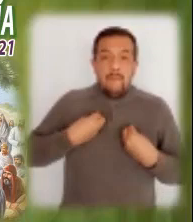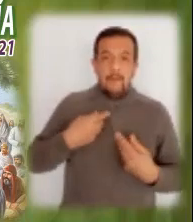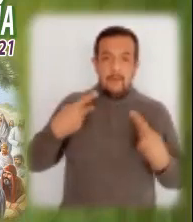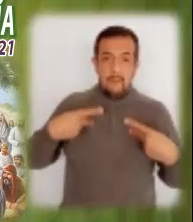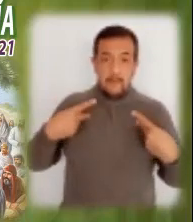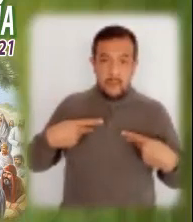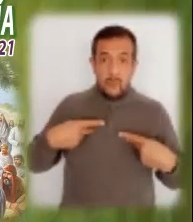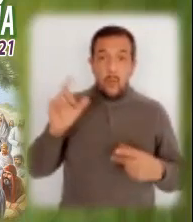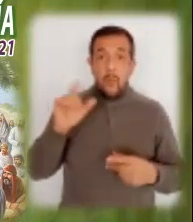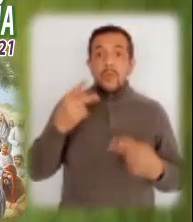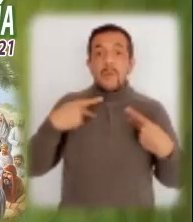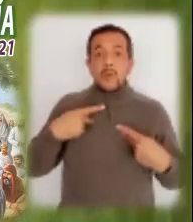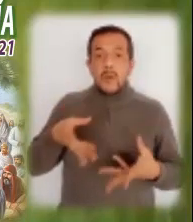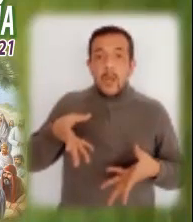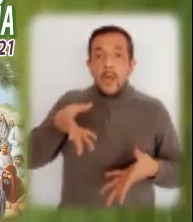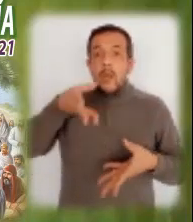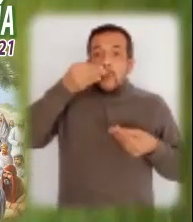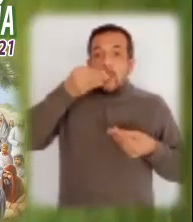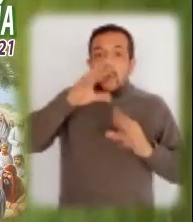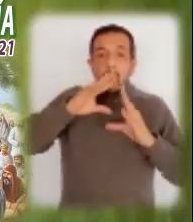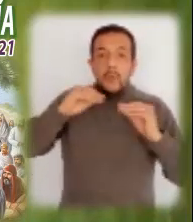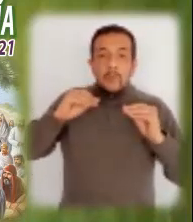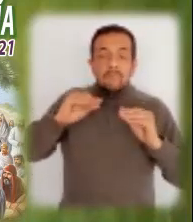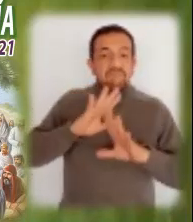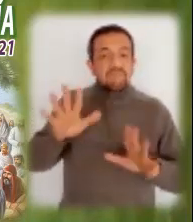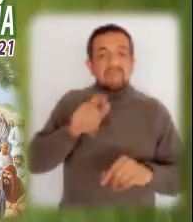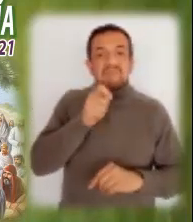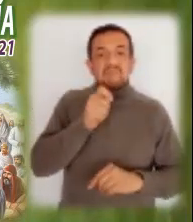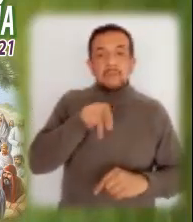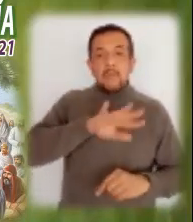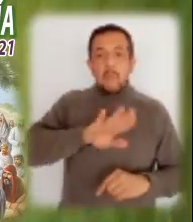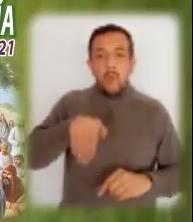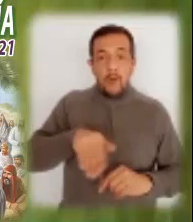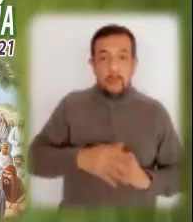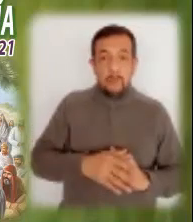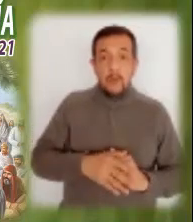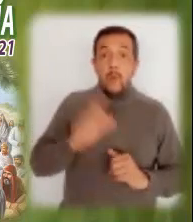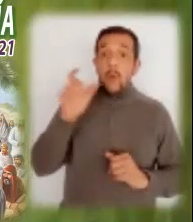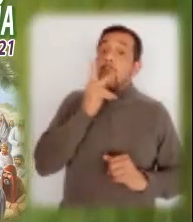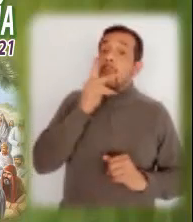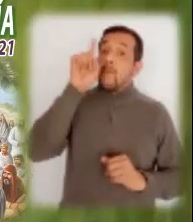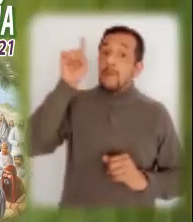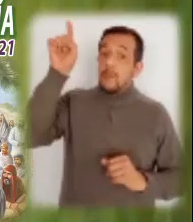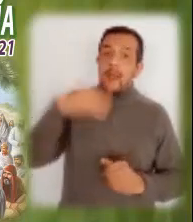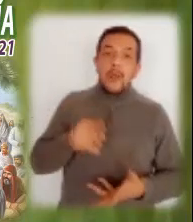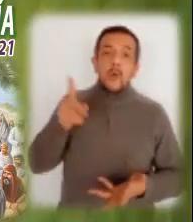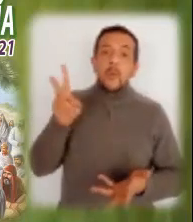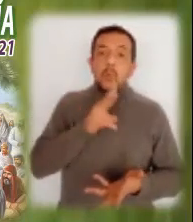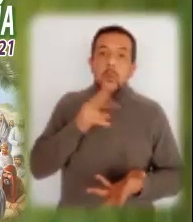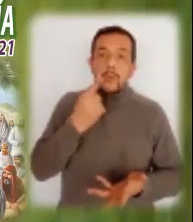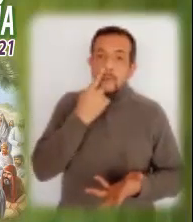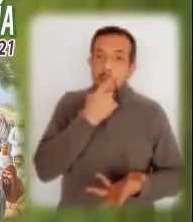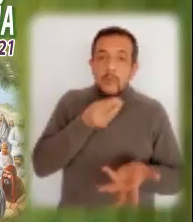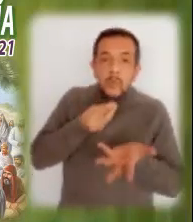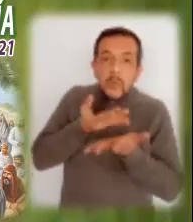de una persona. Cuando ya no tiene aliento, cuando no respira, ya está muerta. El que Dios sople en la